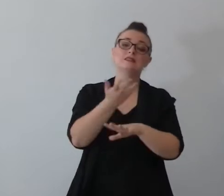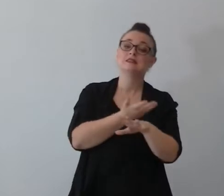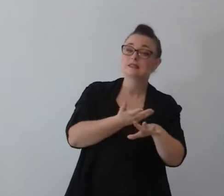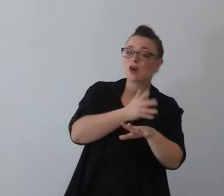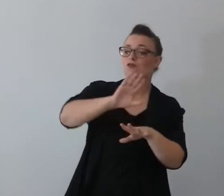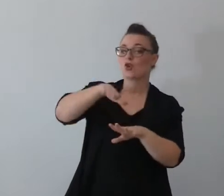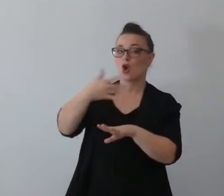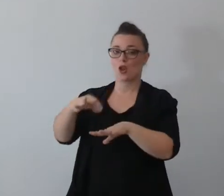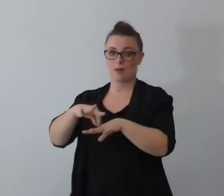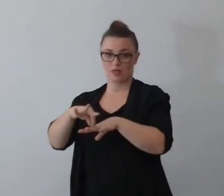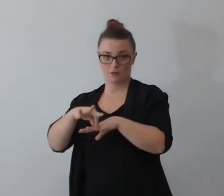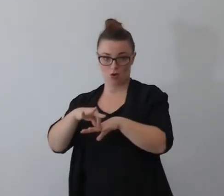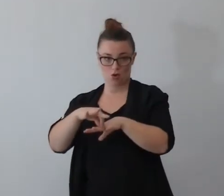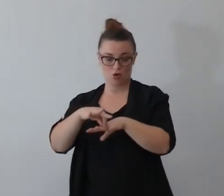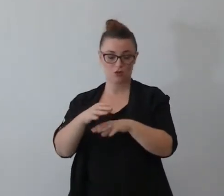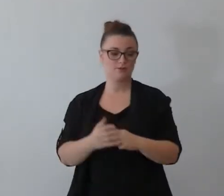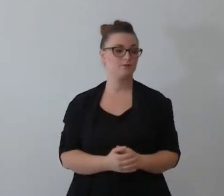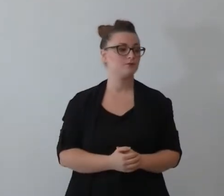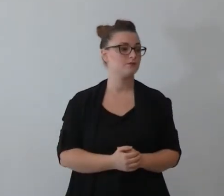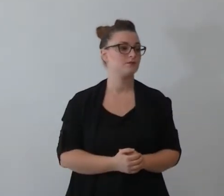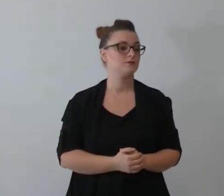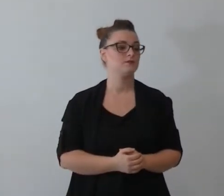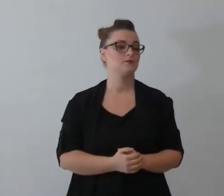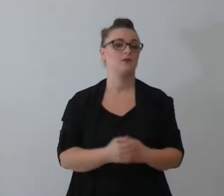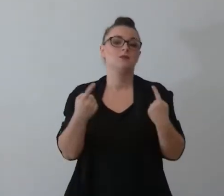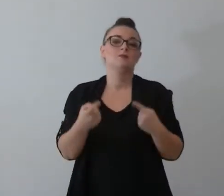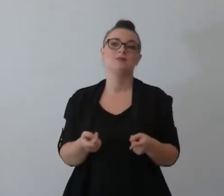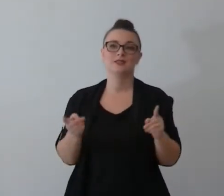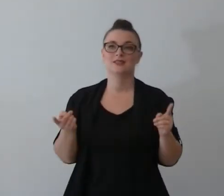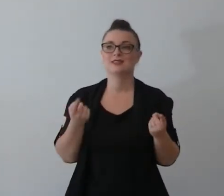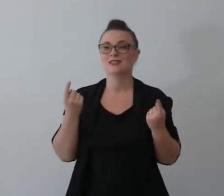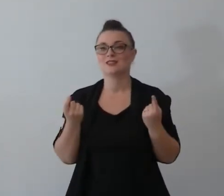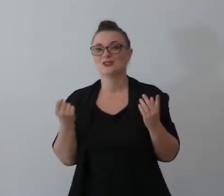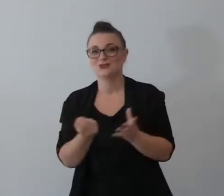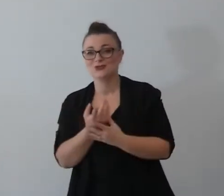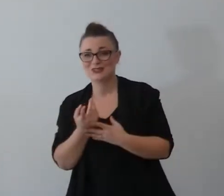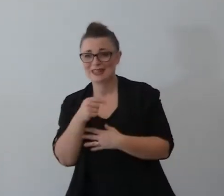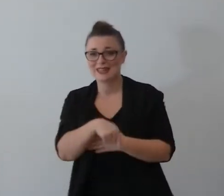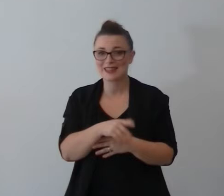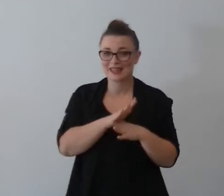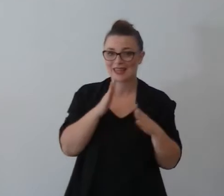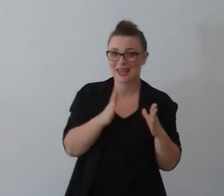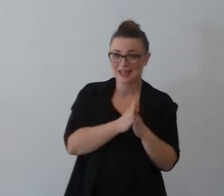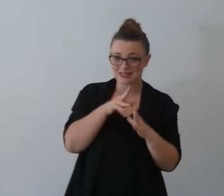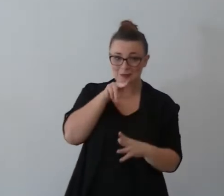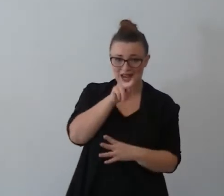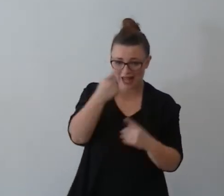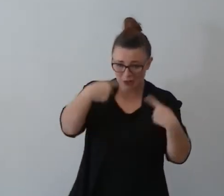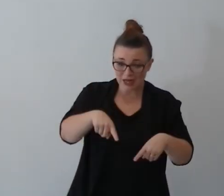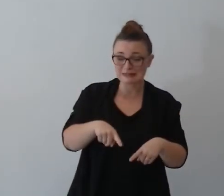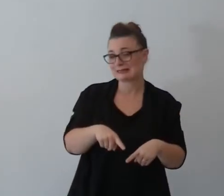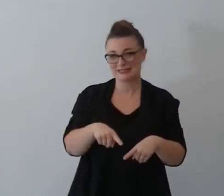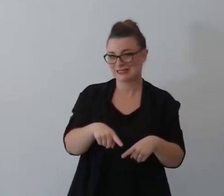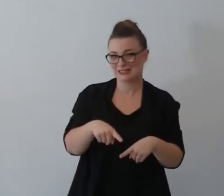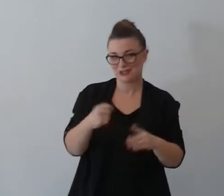fuori del matrimonio non è quello che normalmente va a predicare, mi piace proprio di predicare